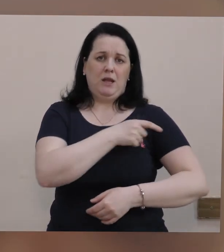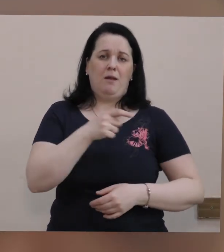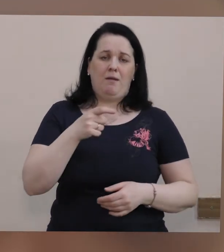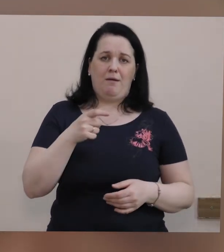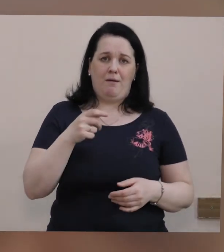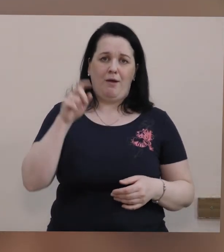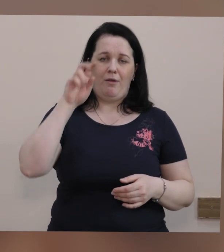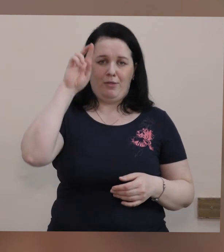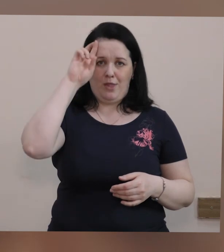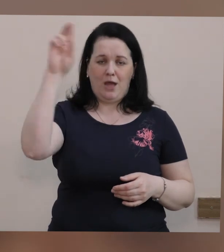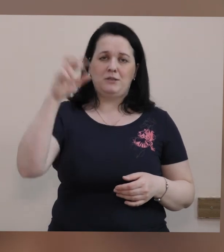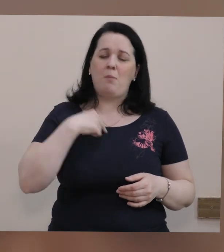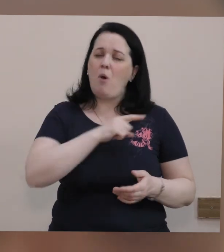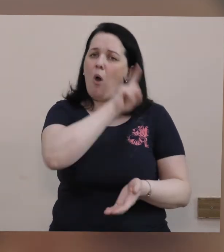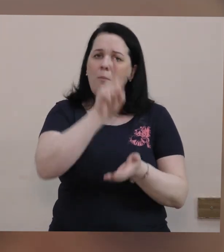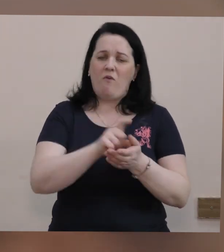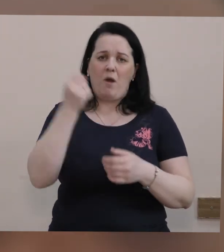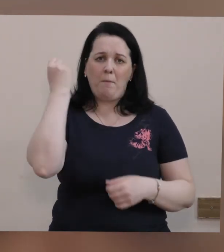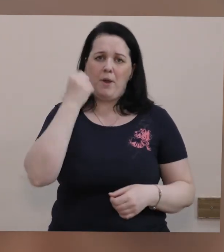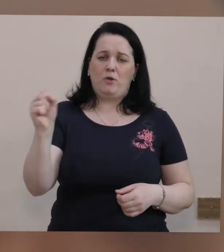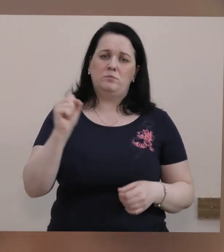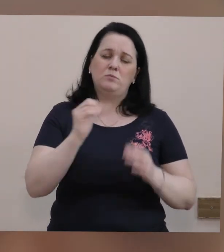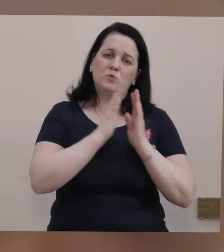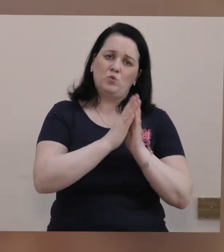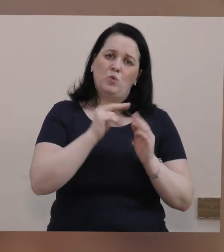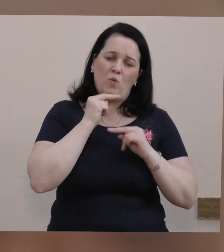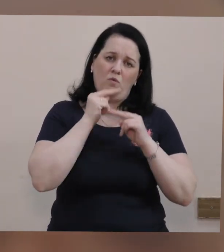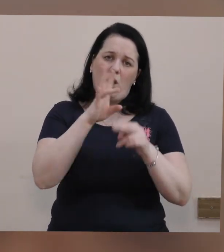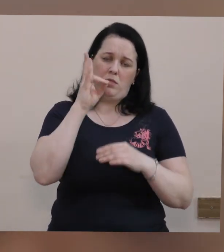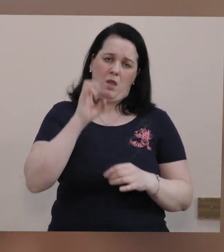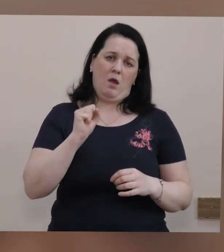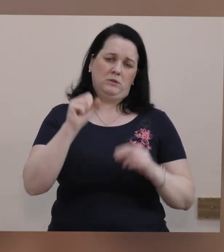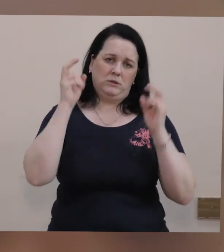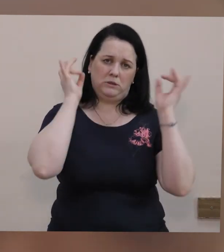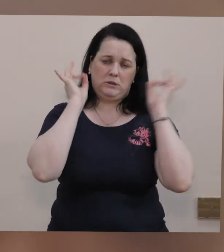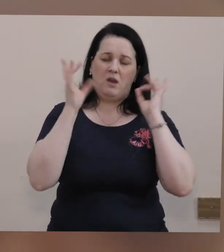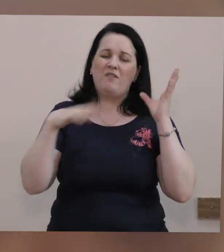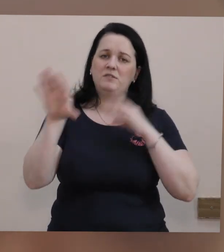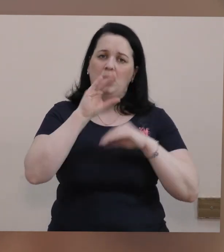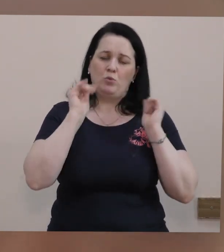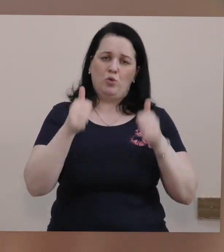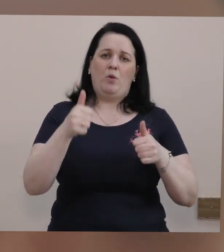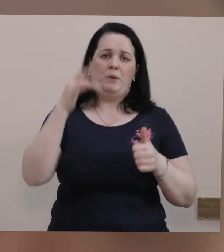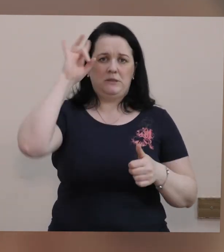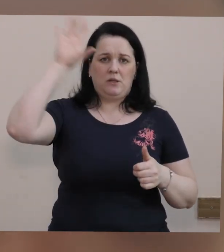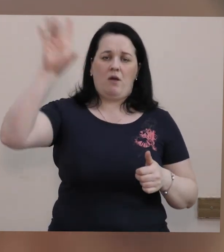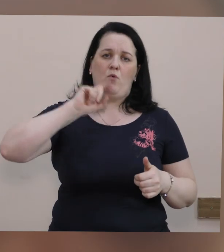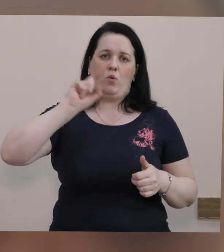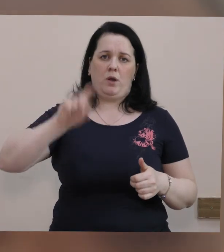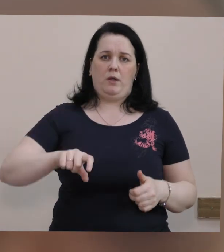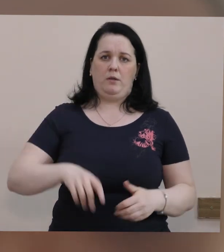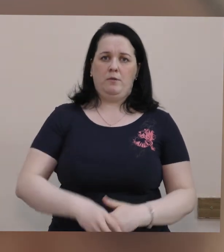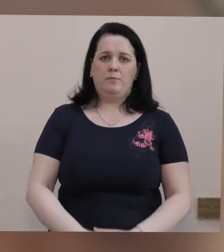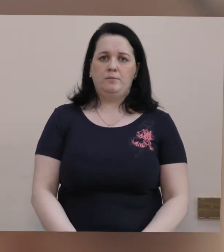нація, ми обов'язково переможемо. Звертаємо увагу на сирени. Все буде добре. Слава Україні!